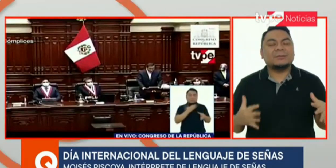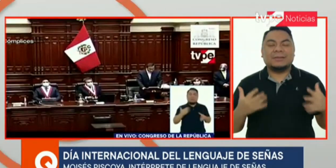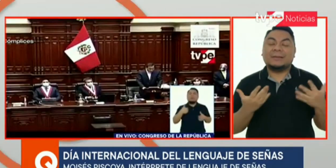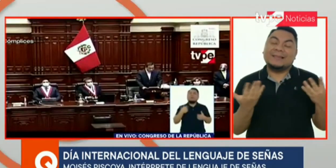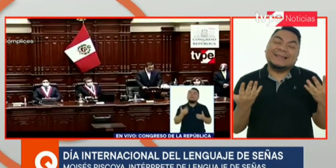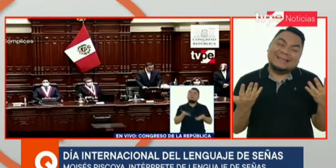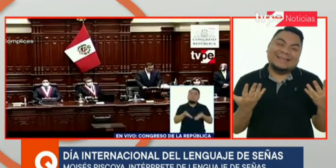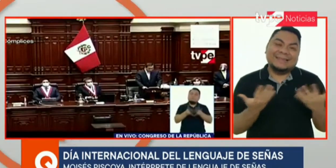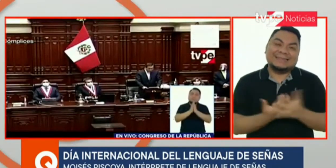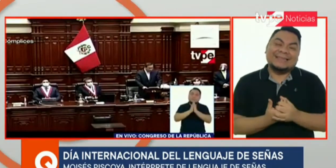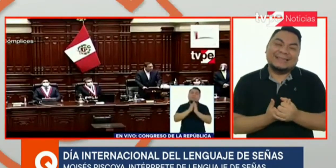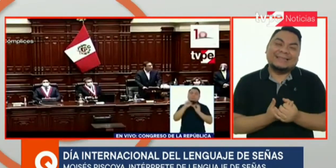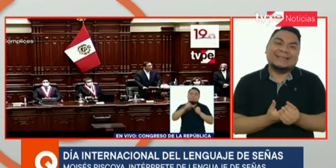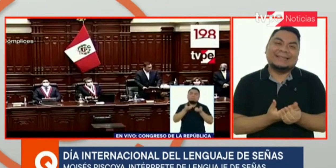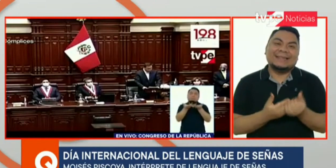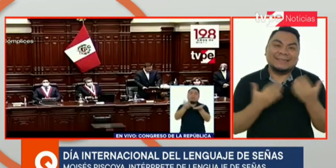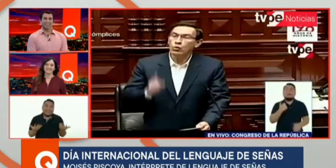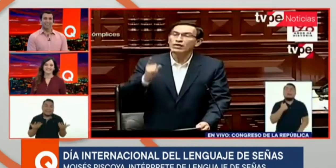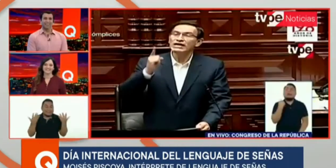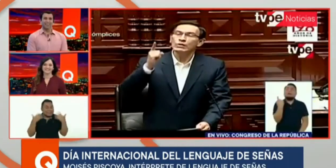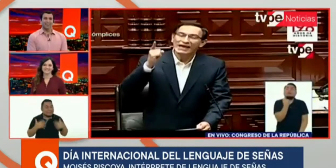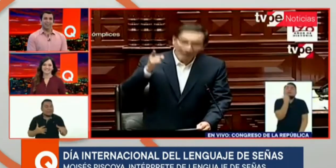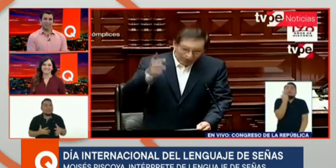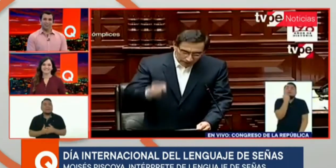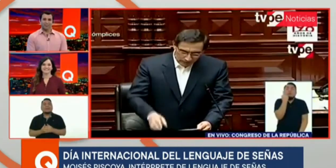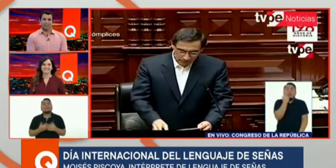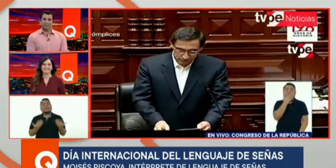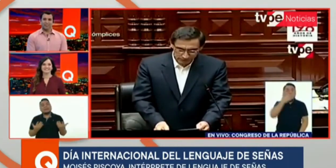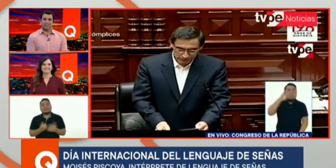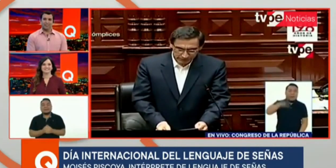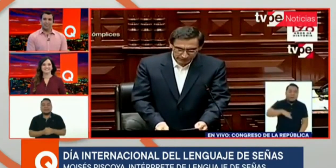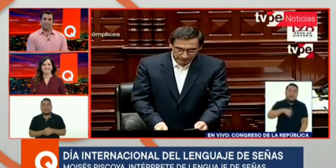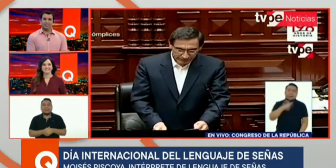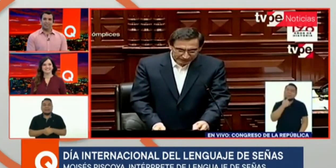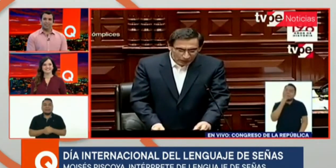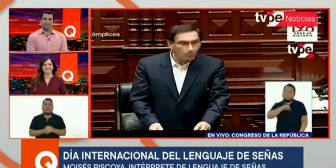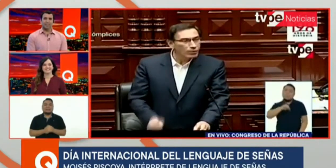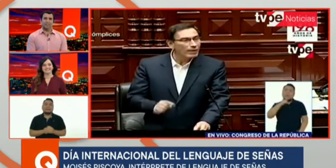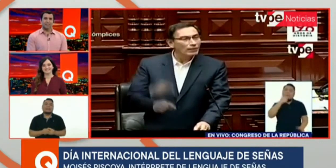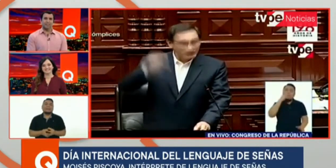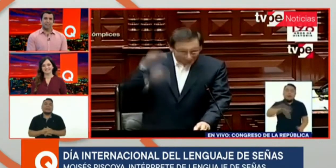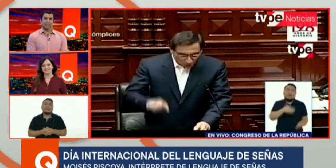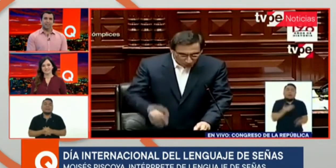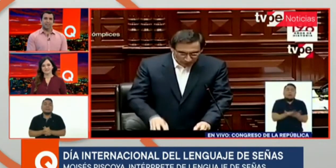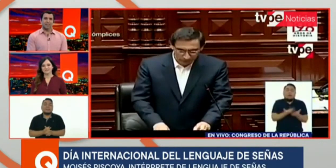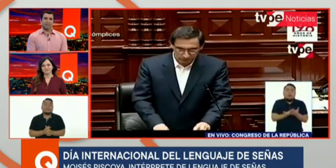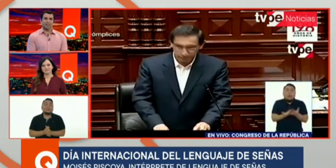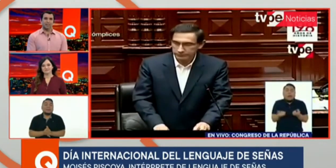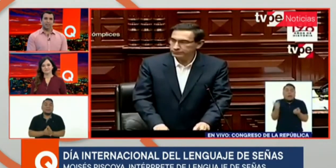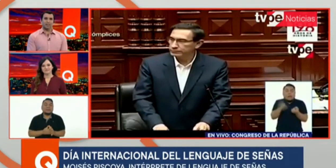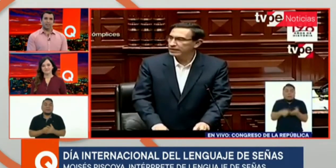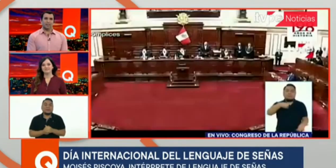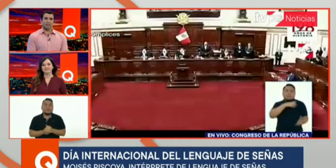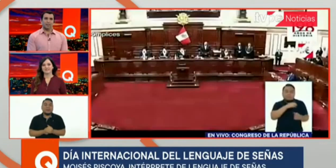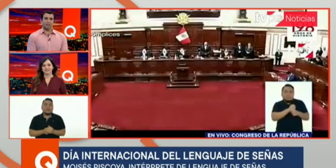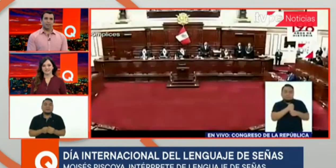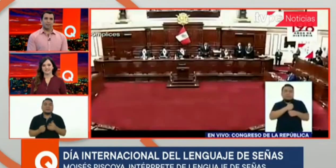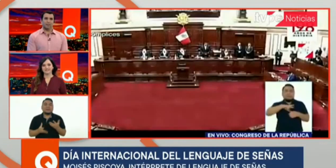la seña de Shakira, más la seña de masculino. Entonces, es una seña